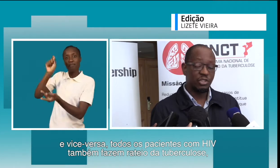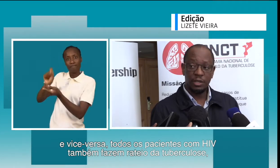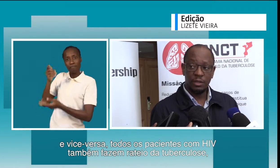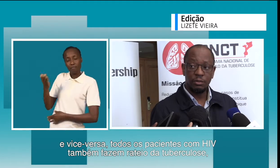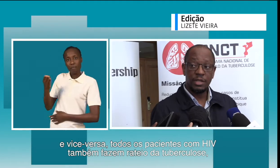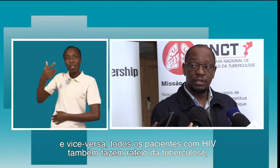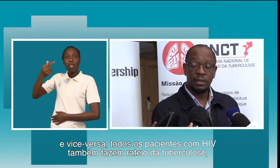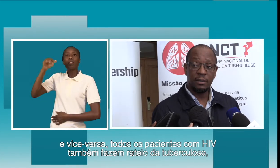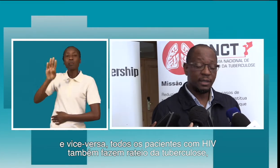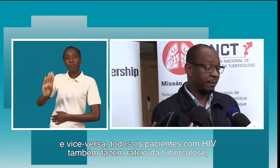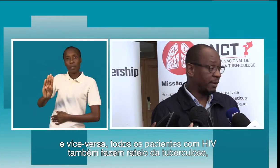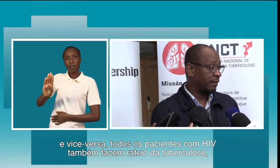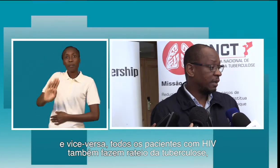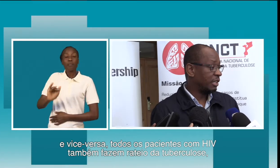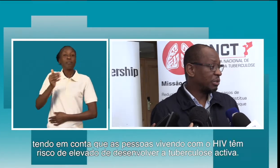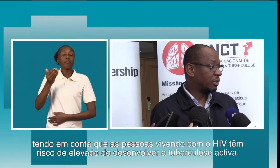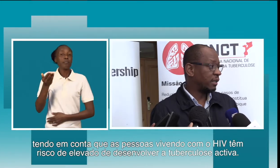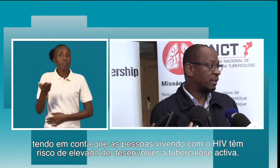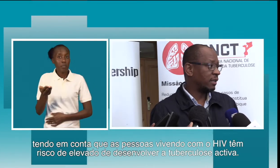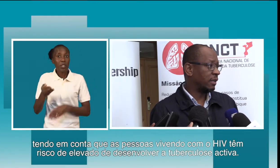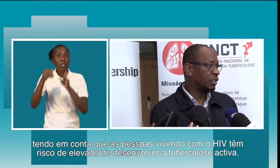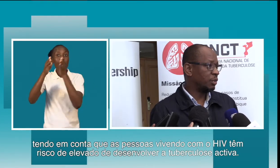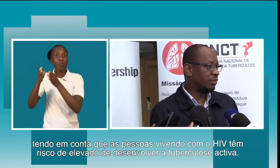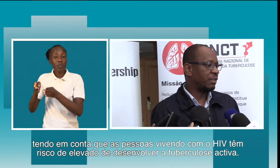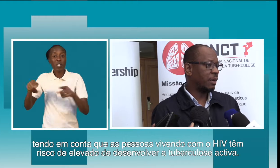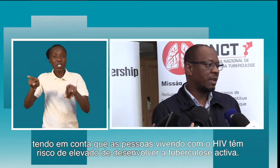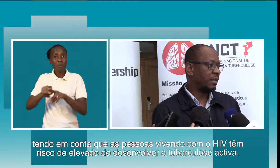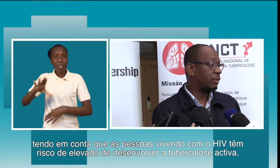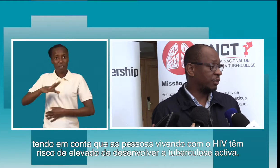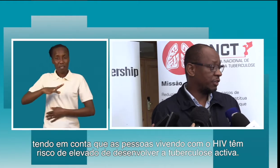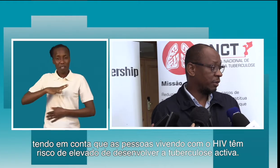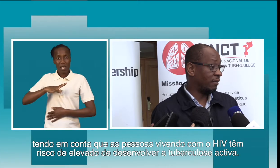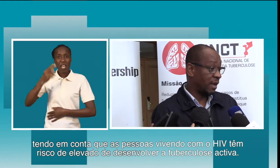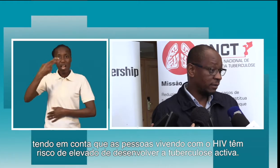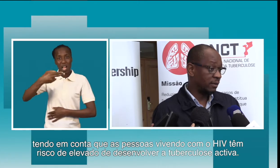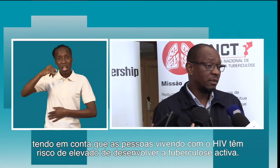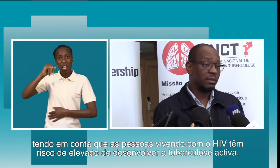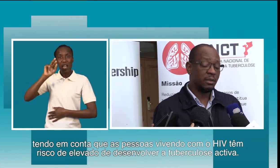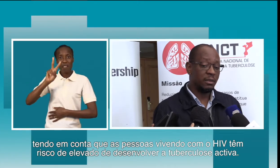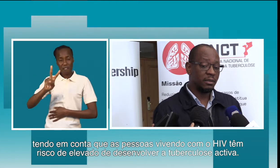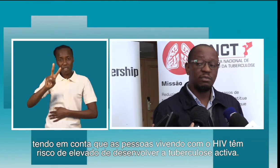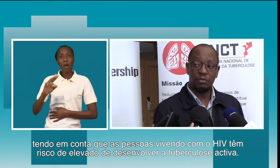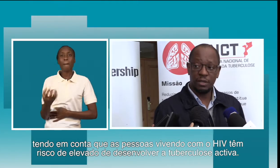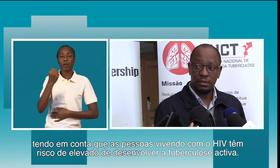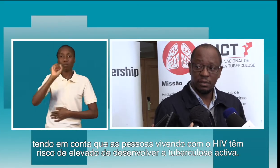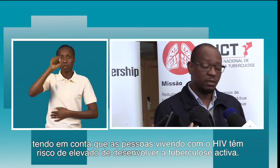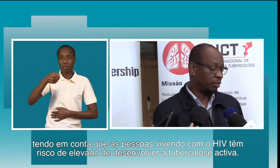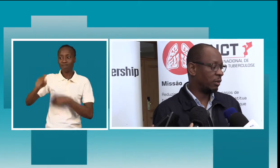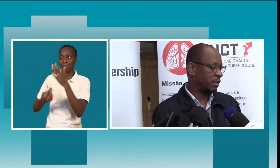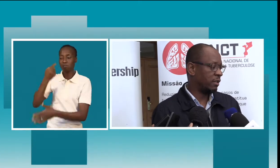rastreio, teste para a TB, tendo em conta que as pessoas vivendo com HIV têm um risco elevado de desenvolver tuberculose